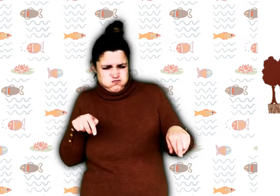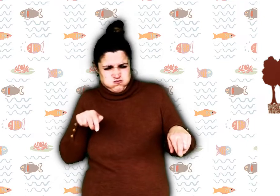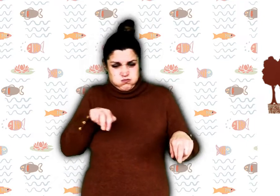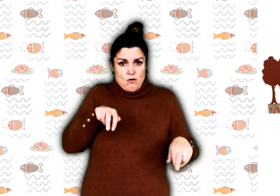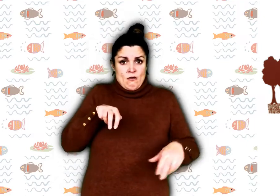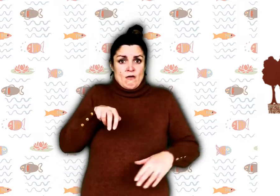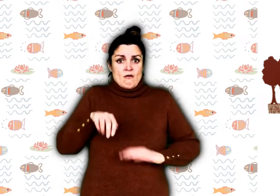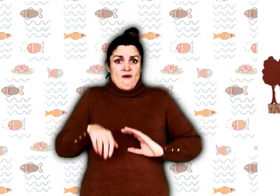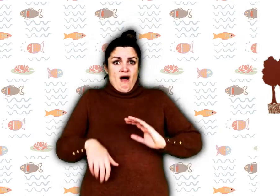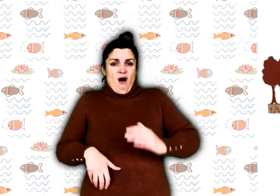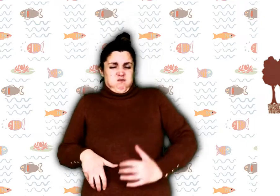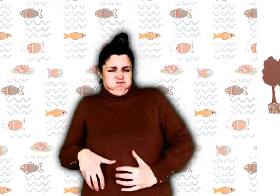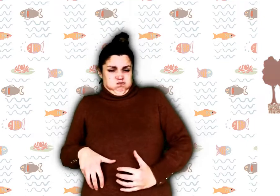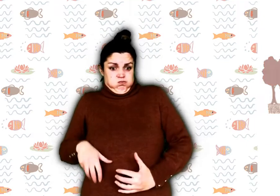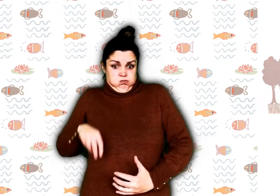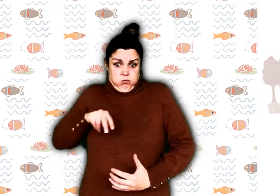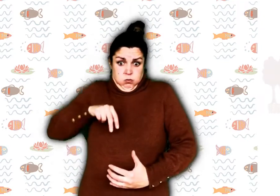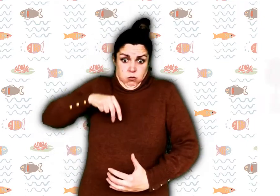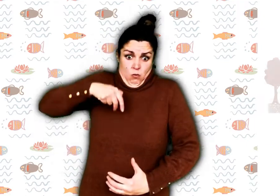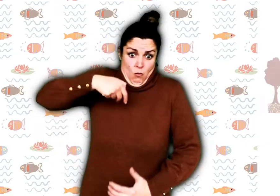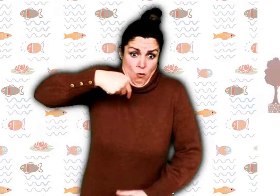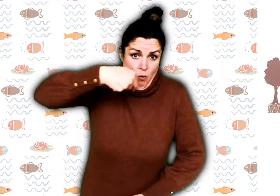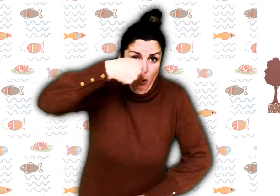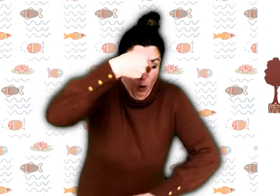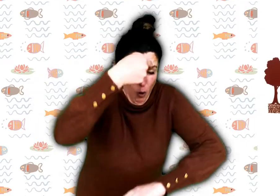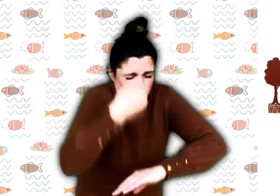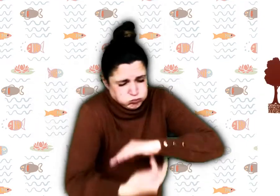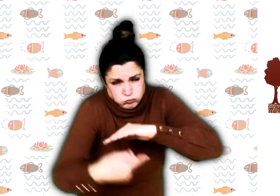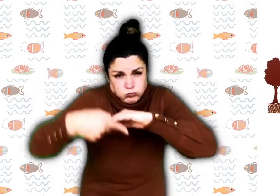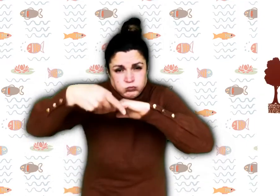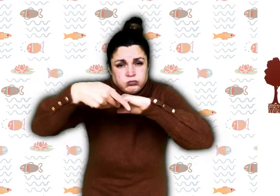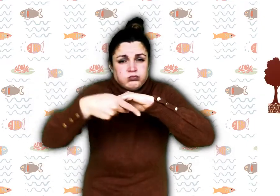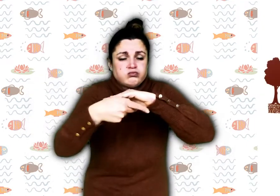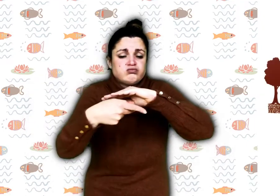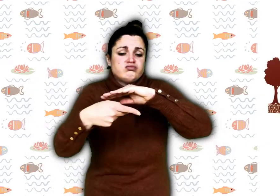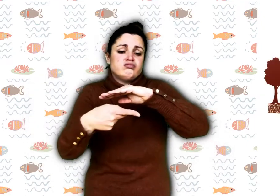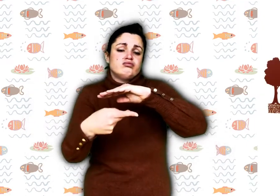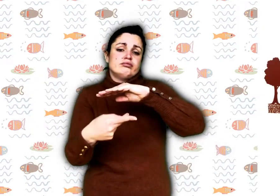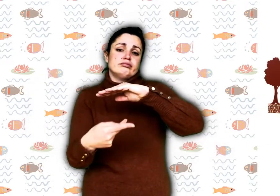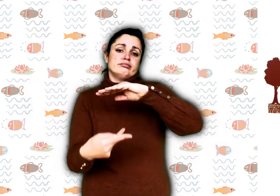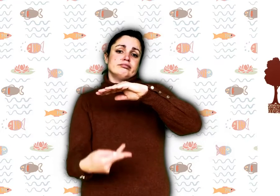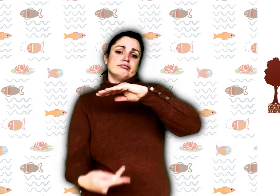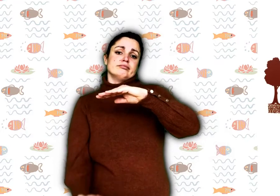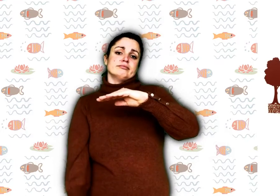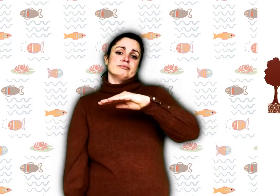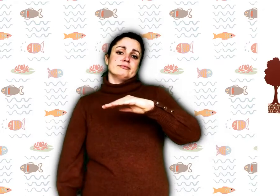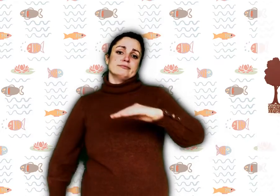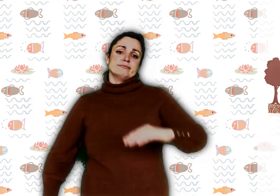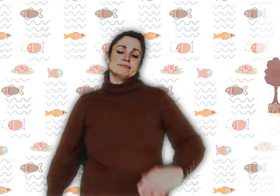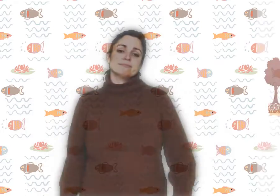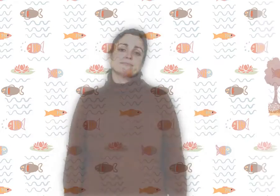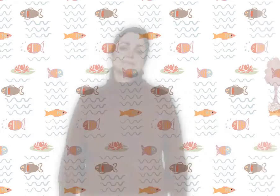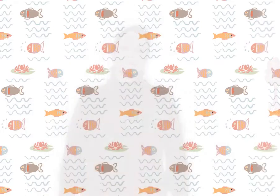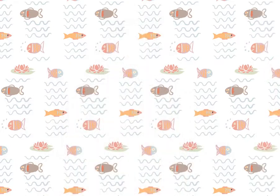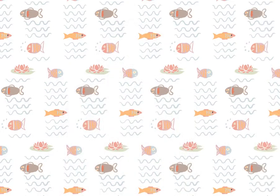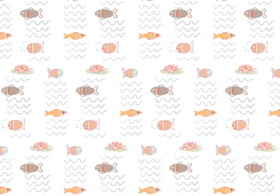mais déséquilibré par le poids des pierres, il tomba dans l'eau et coula.